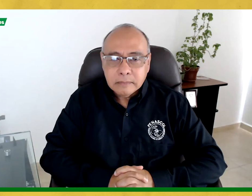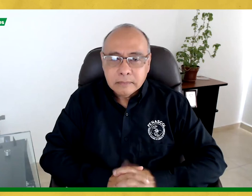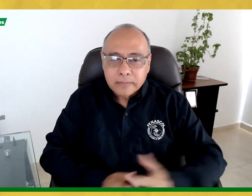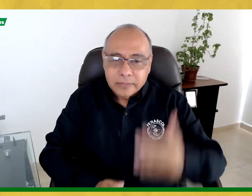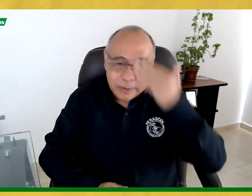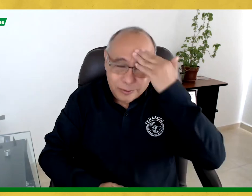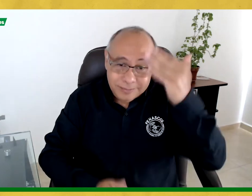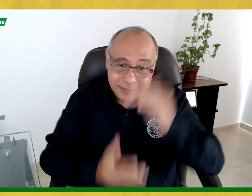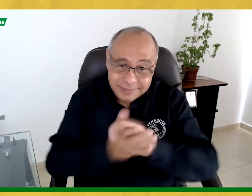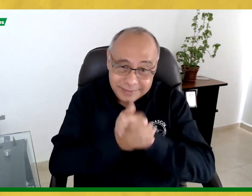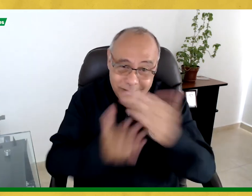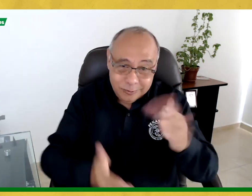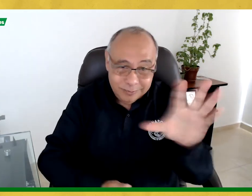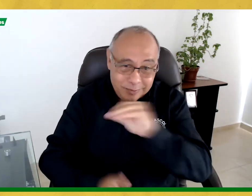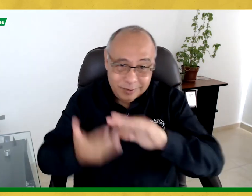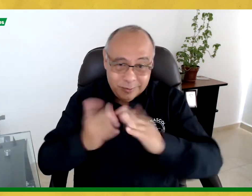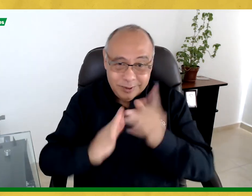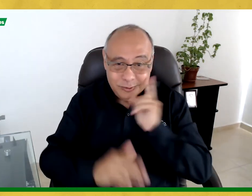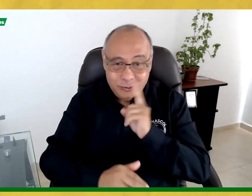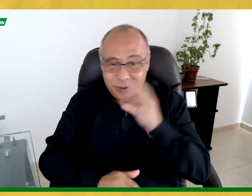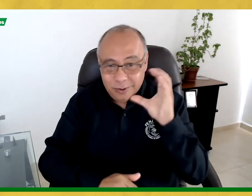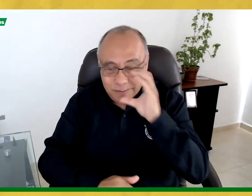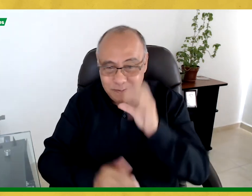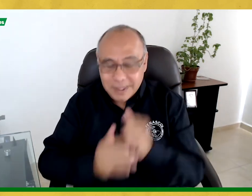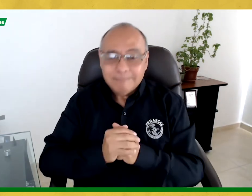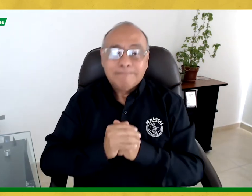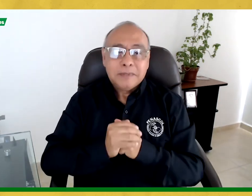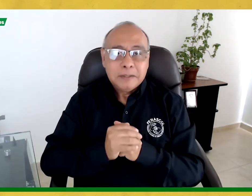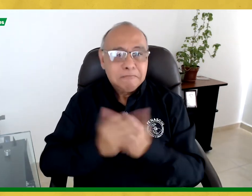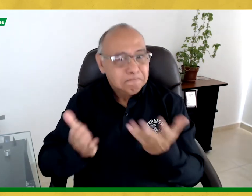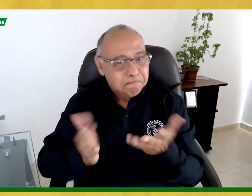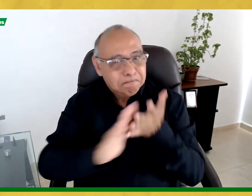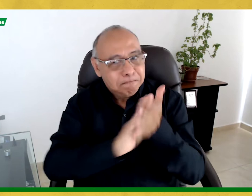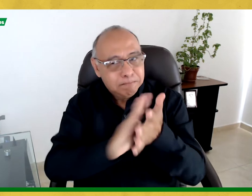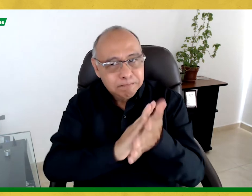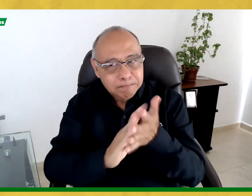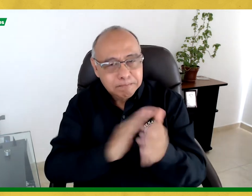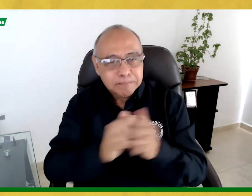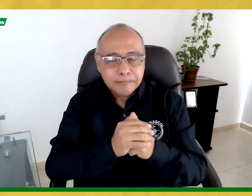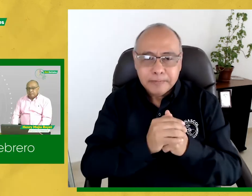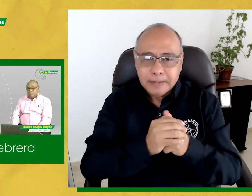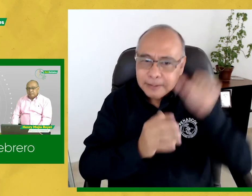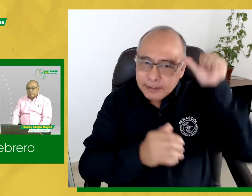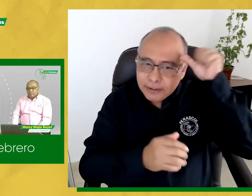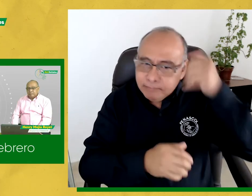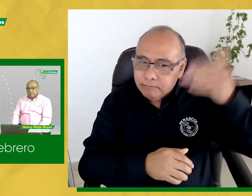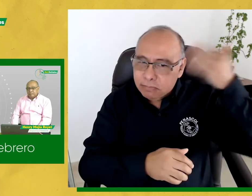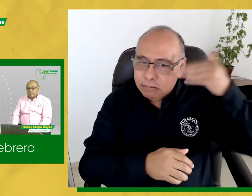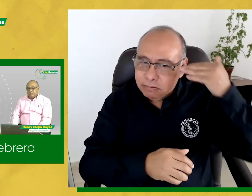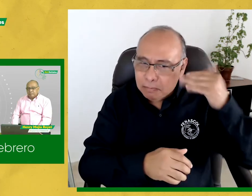Hola, un saludo a toda la comunidad sorda colombiana. Quiero contarles algo. Recuerdan que en nuestra primera